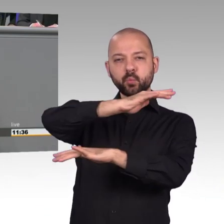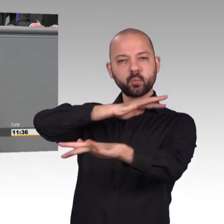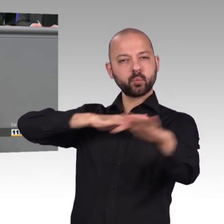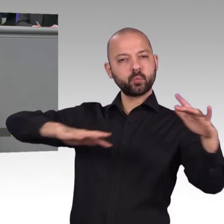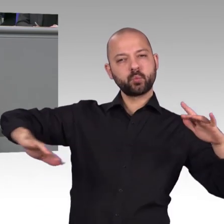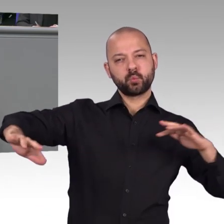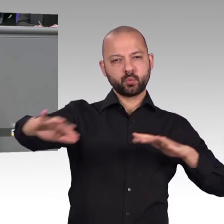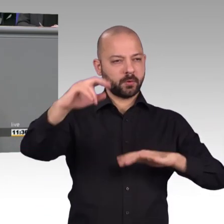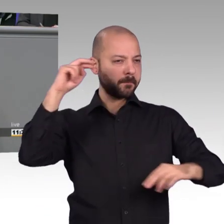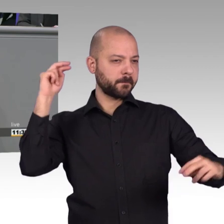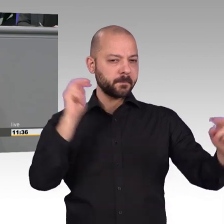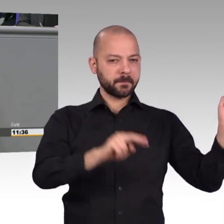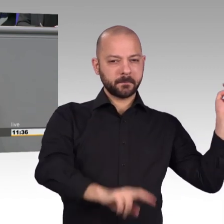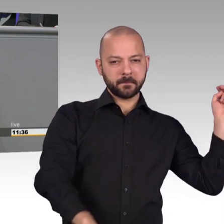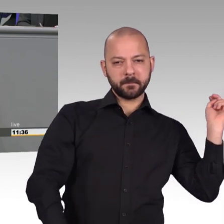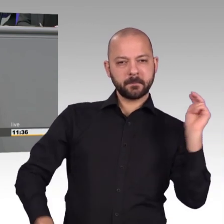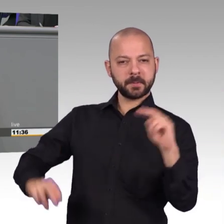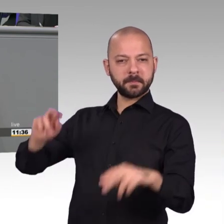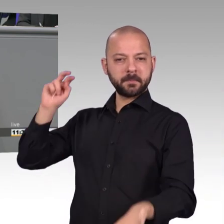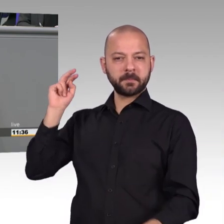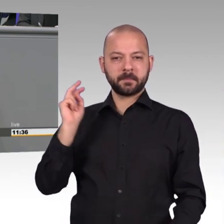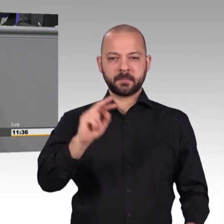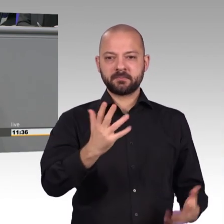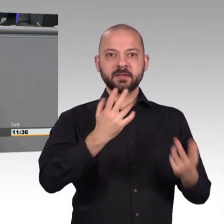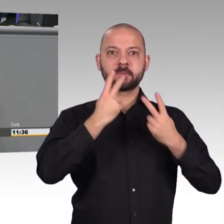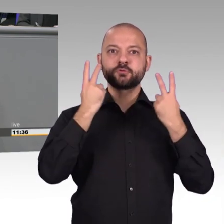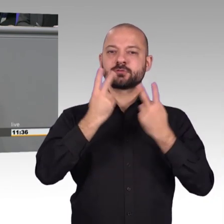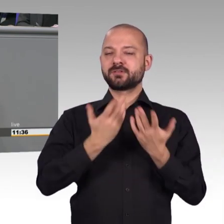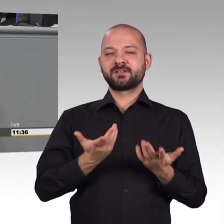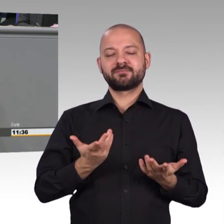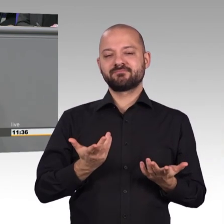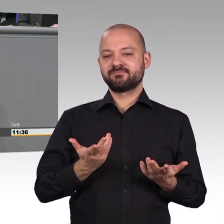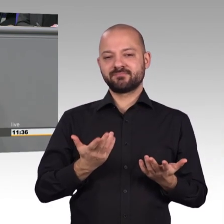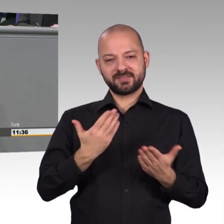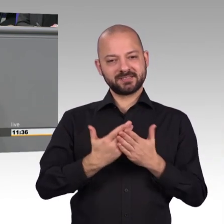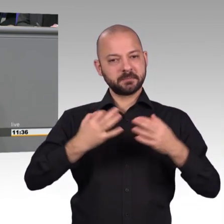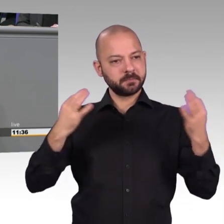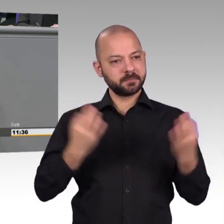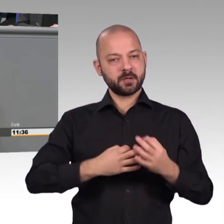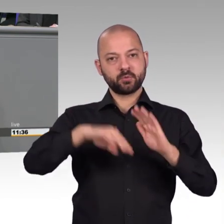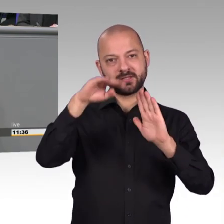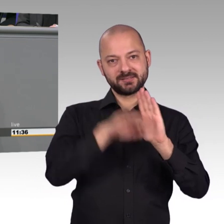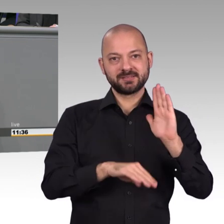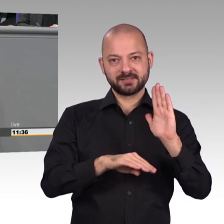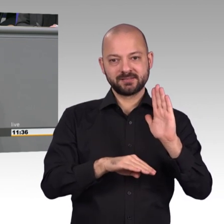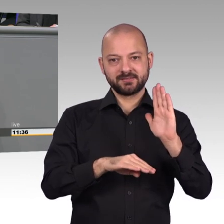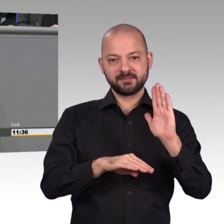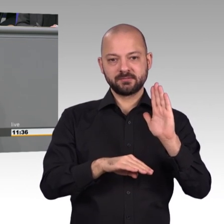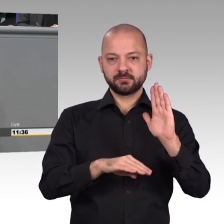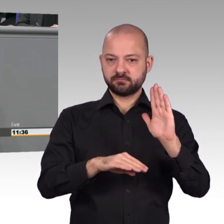aufgeschlitzt an. Für Die Linke steht der Schutz der Privatsphäre im Vordergrund und das Briefgeheimnis als Abwehrrecht